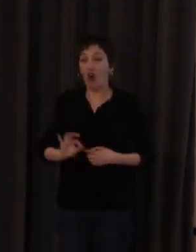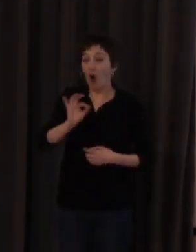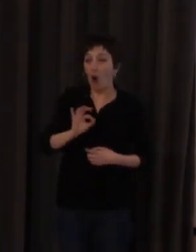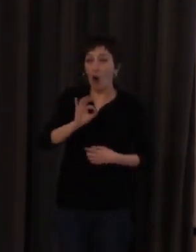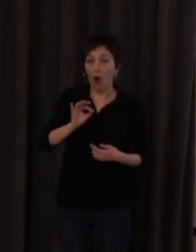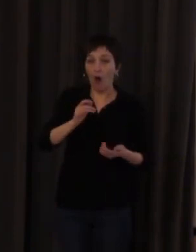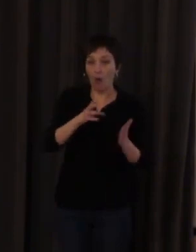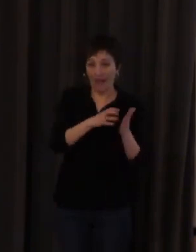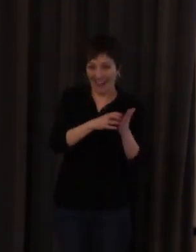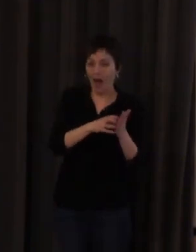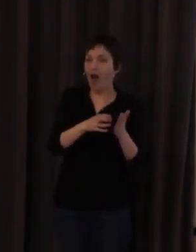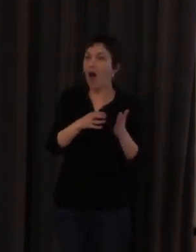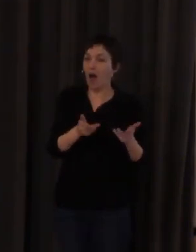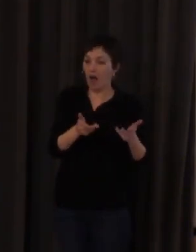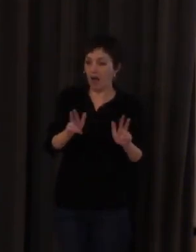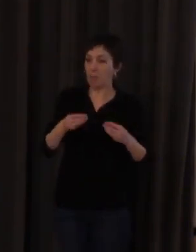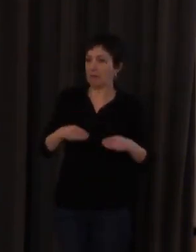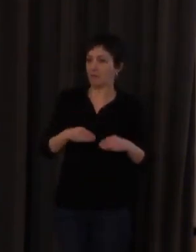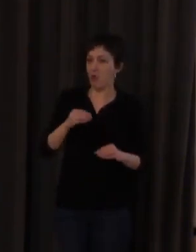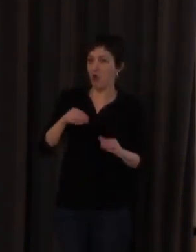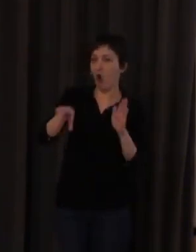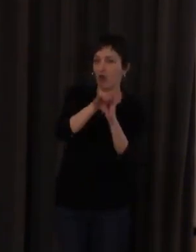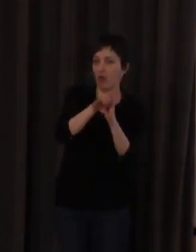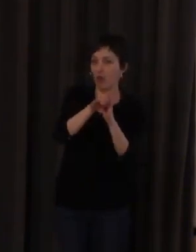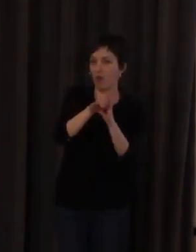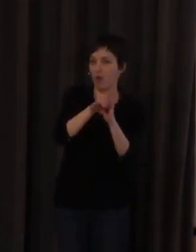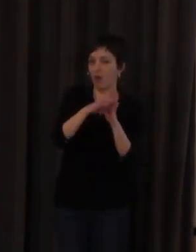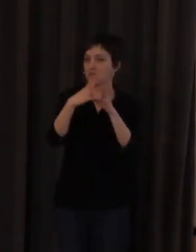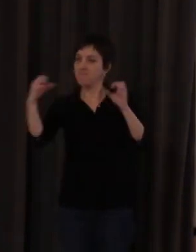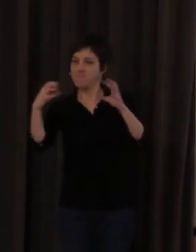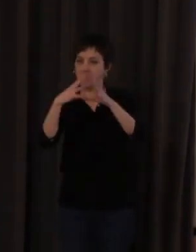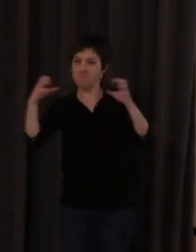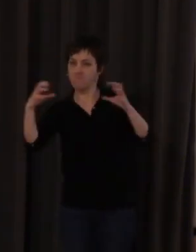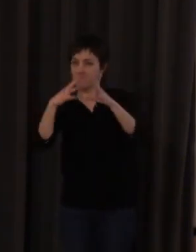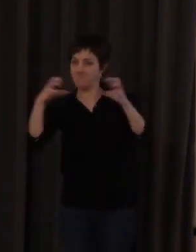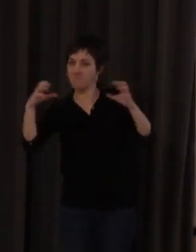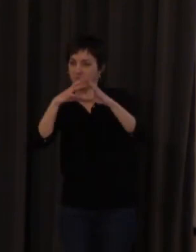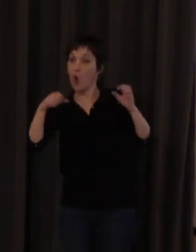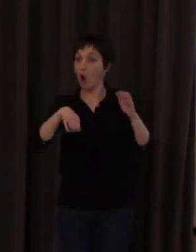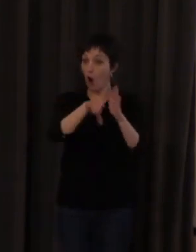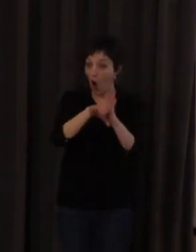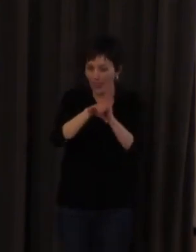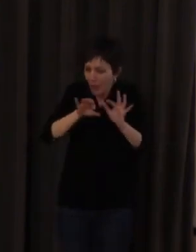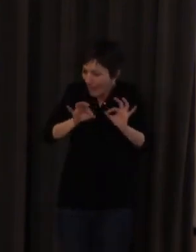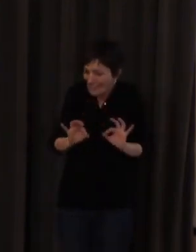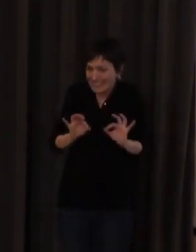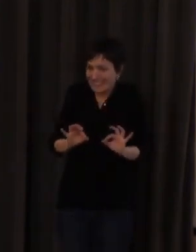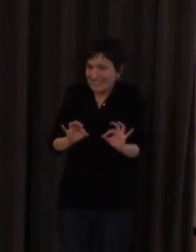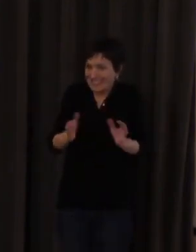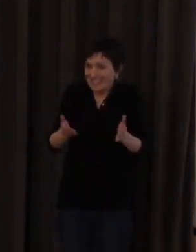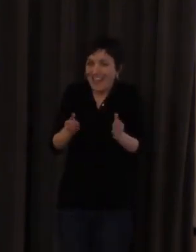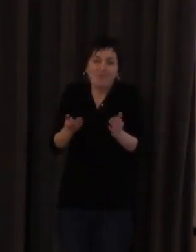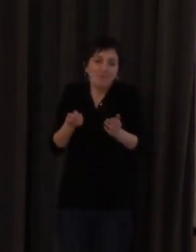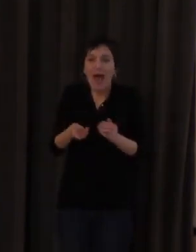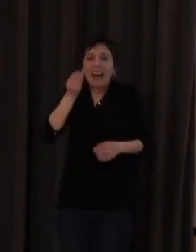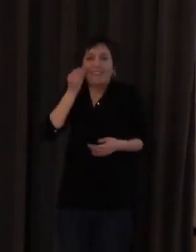código y luego ya cada uno de manera natural el código está ahí es algo muy artificial para que luego con el